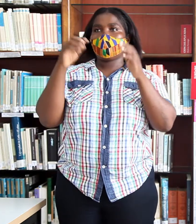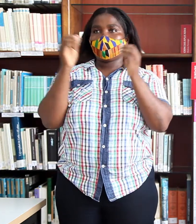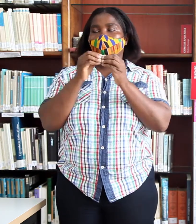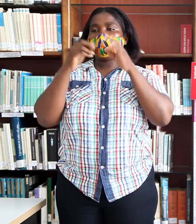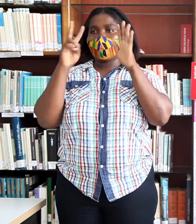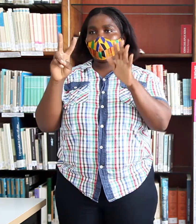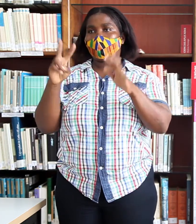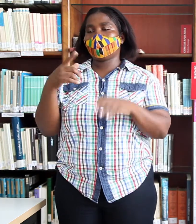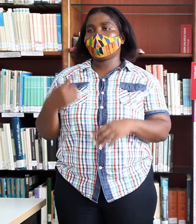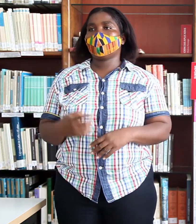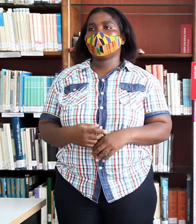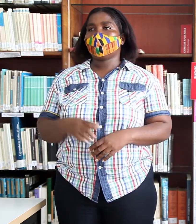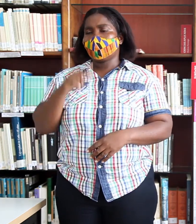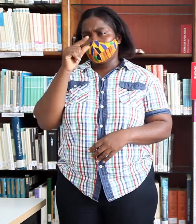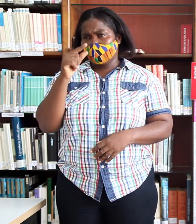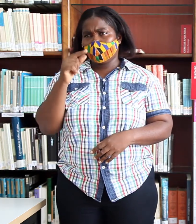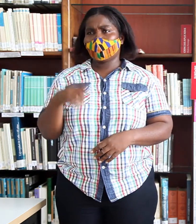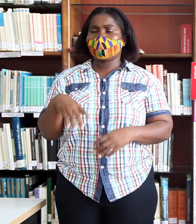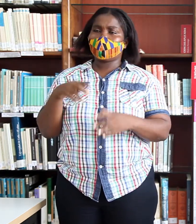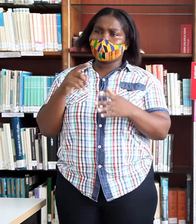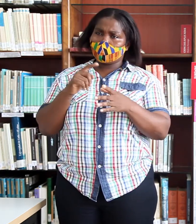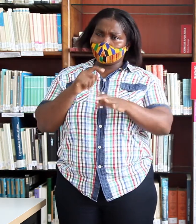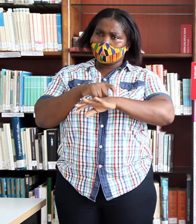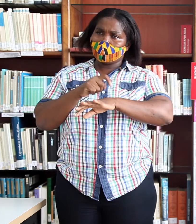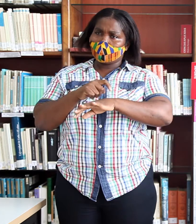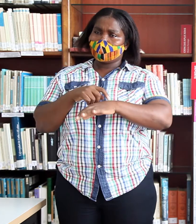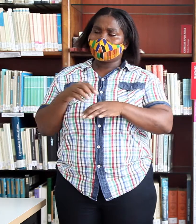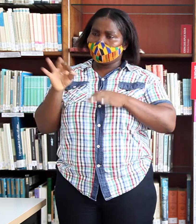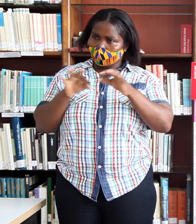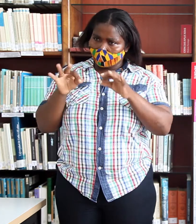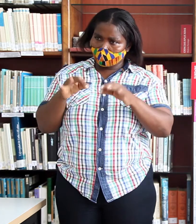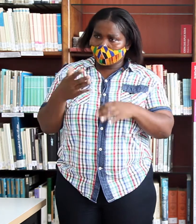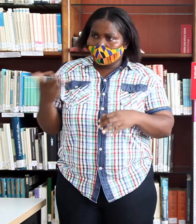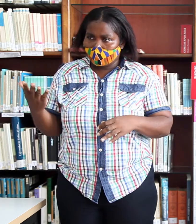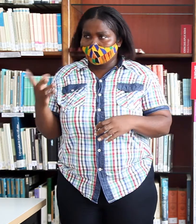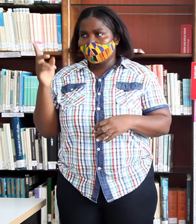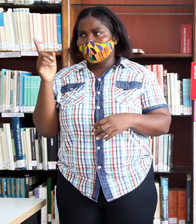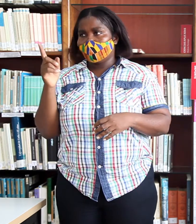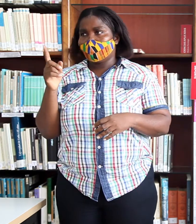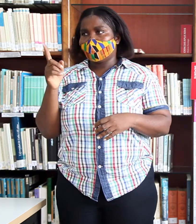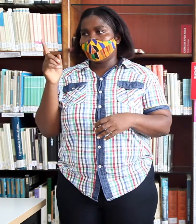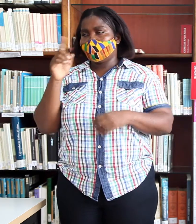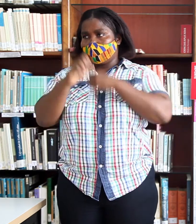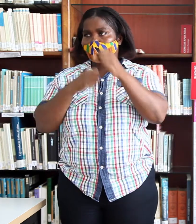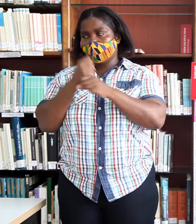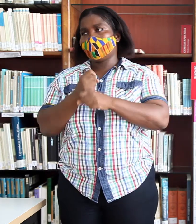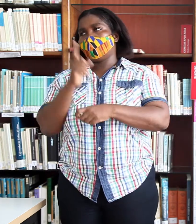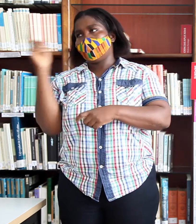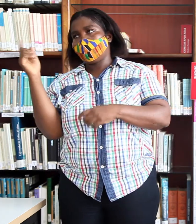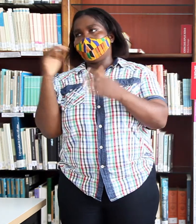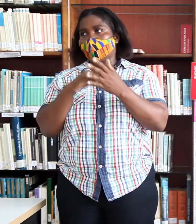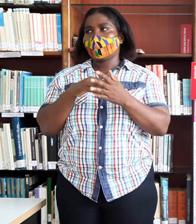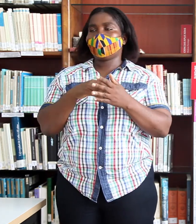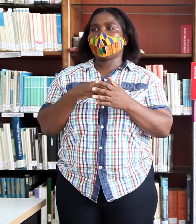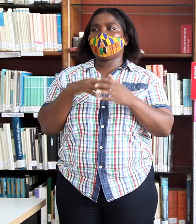para tanto, en pocas veces se explica que hasta en el año 1968